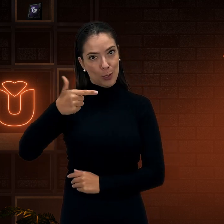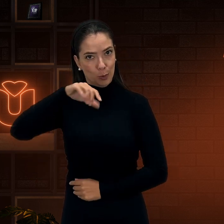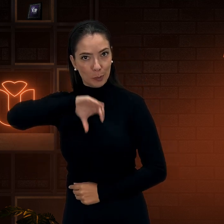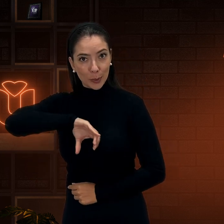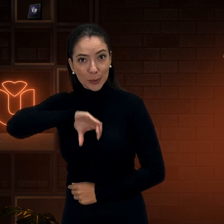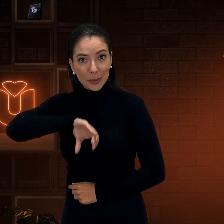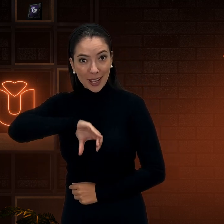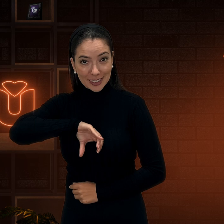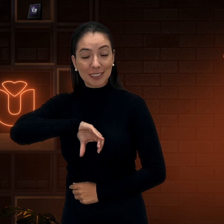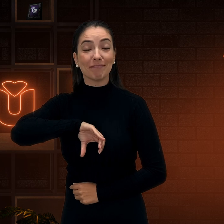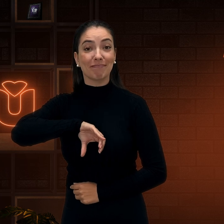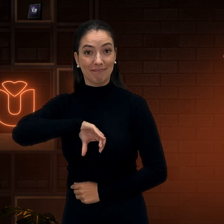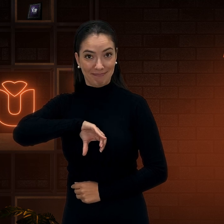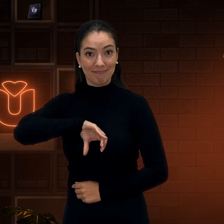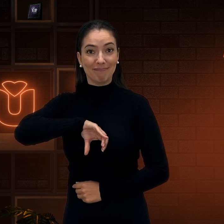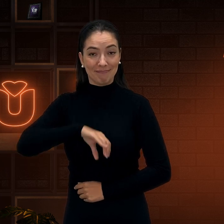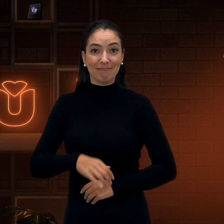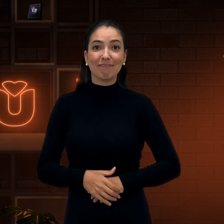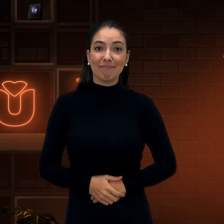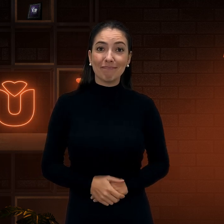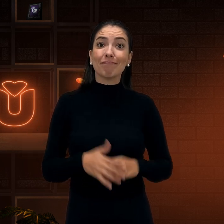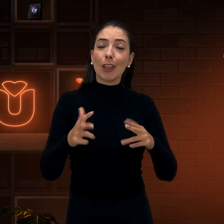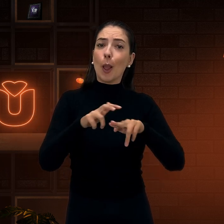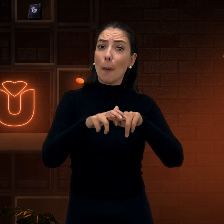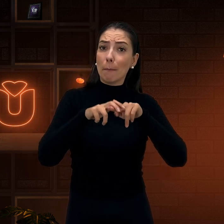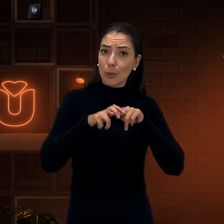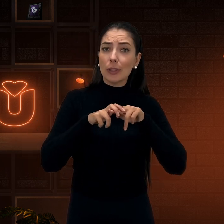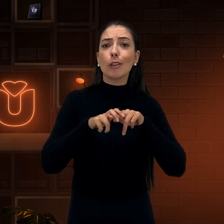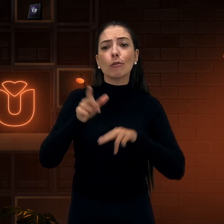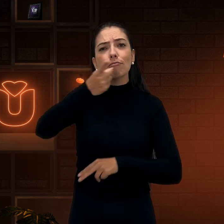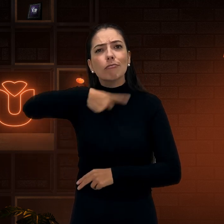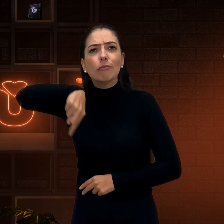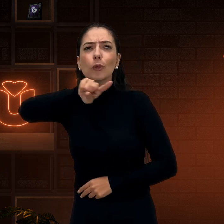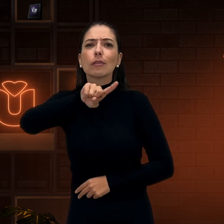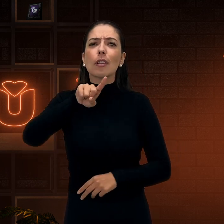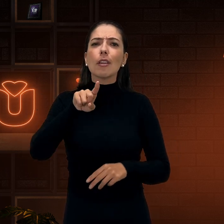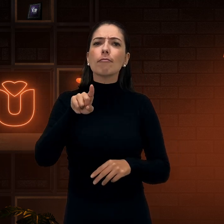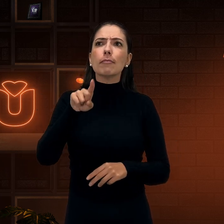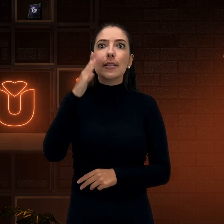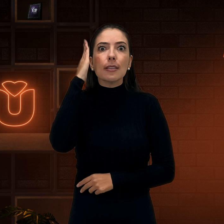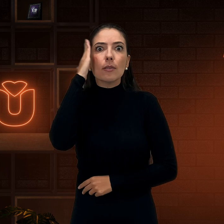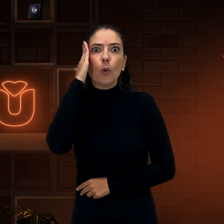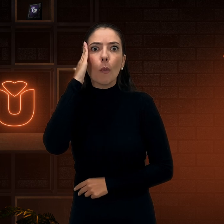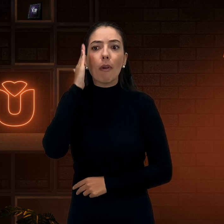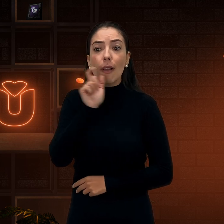respeita a primeira língua e tem o português como segunda língua. Por isso, vocês precisam